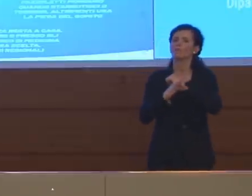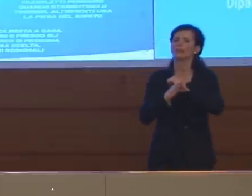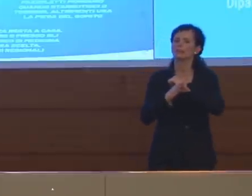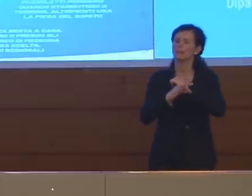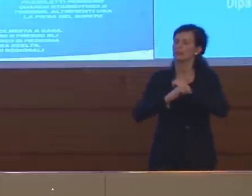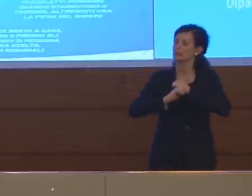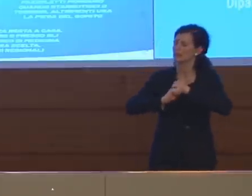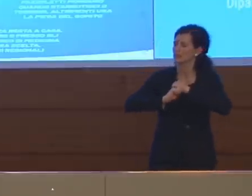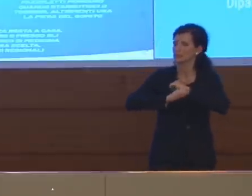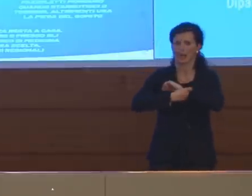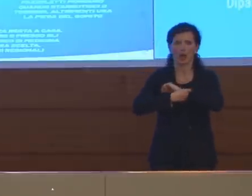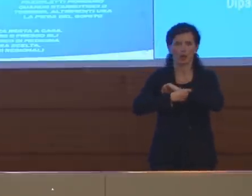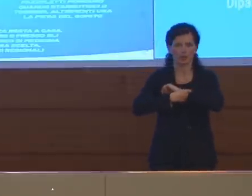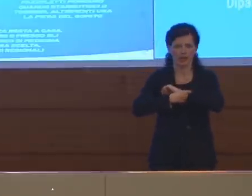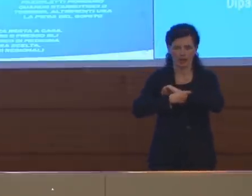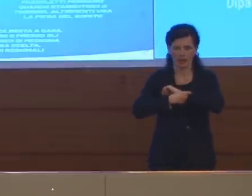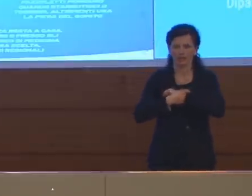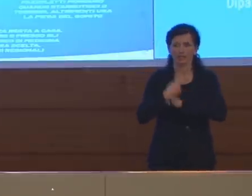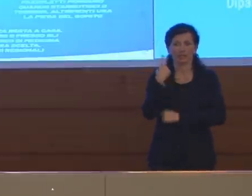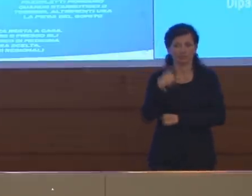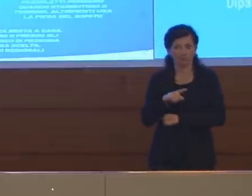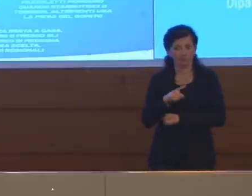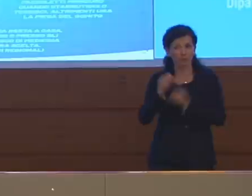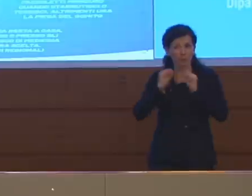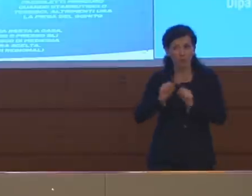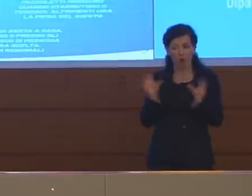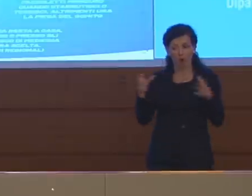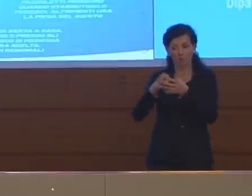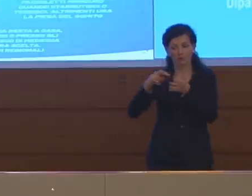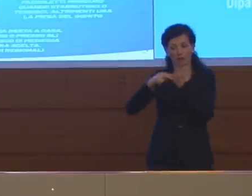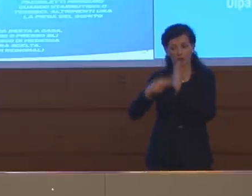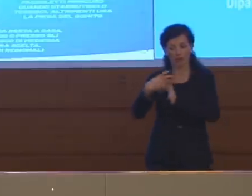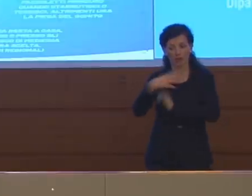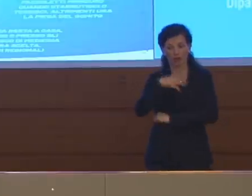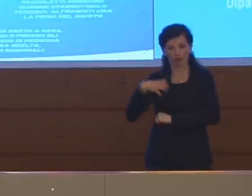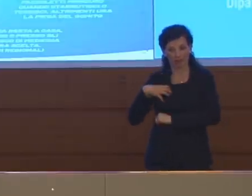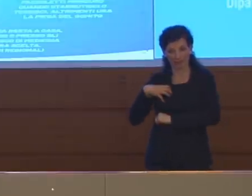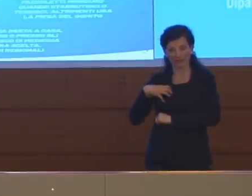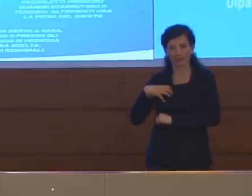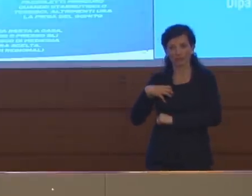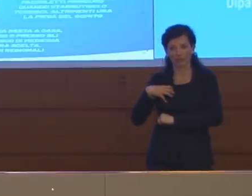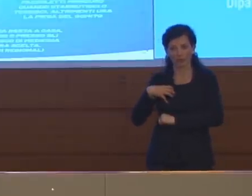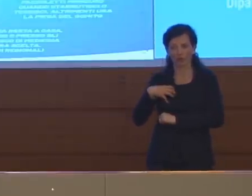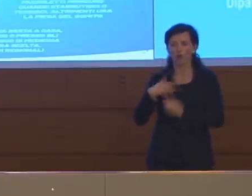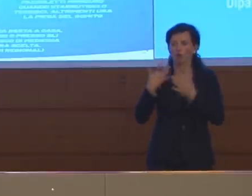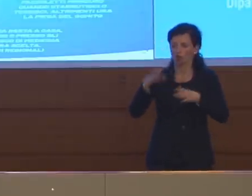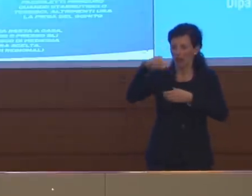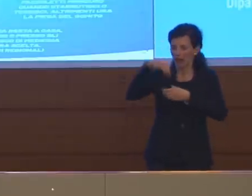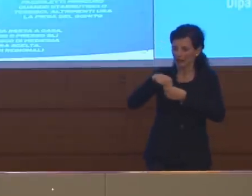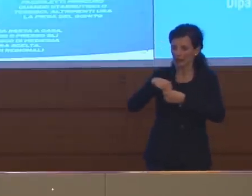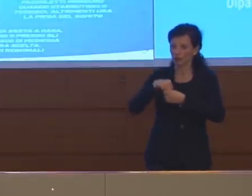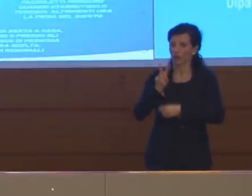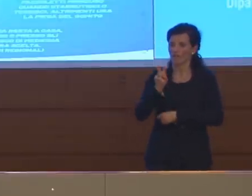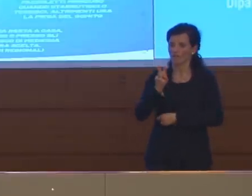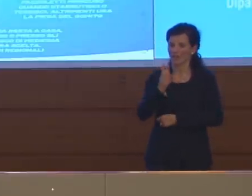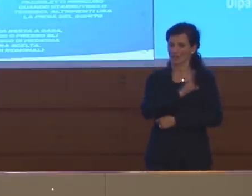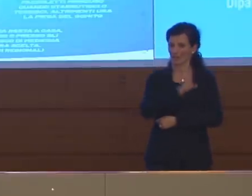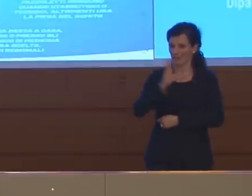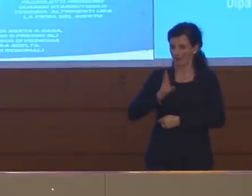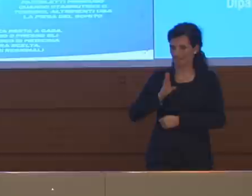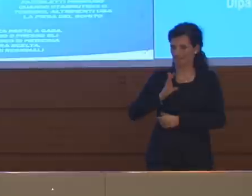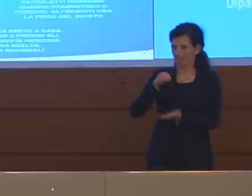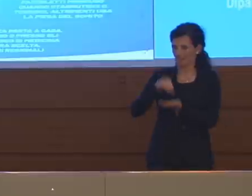non sarà forse questo dovuto al fatto che nel Comitato Tecnico Scientifico, ormai formato da 20 membri, come è stato